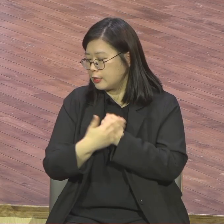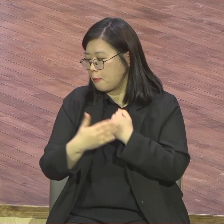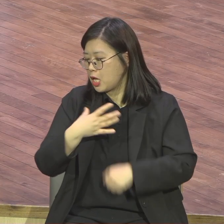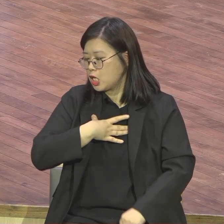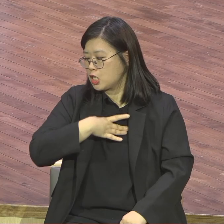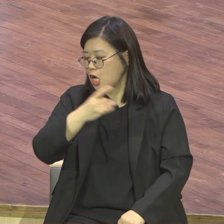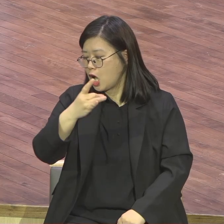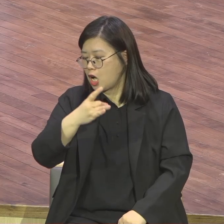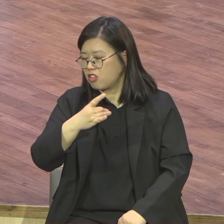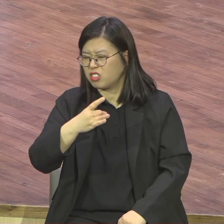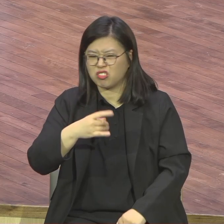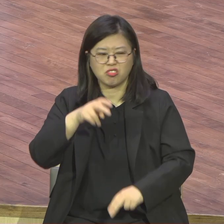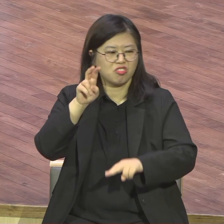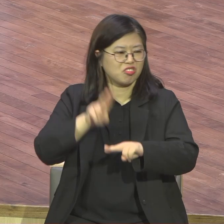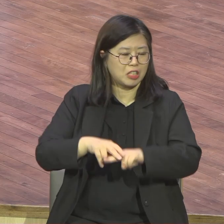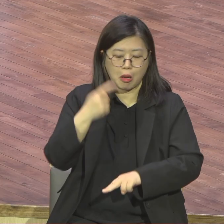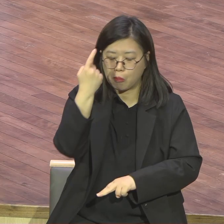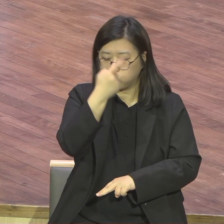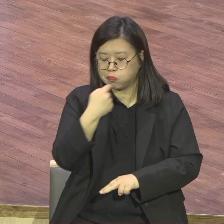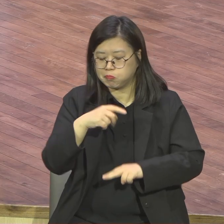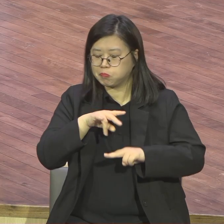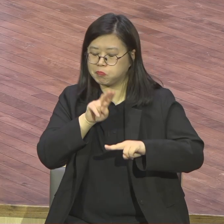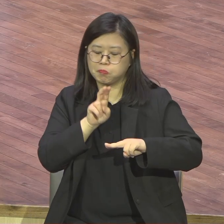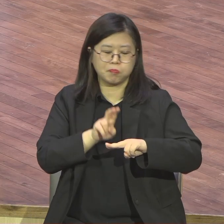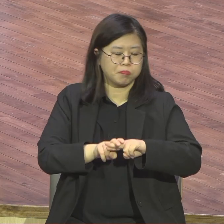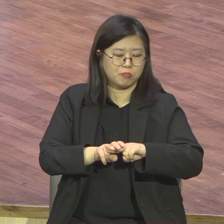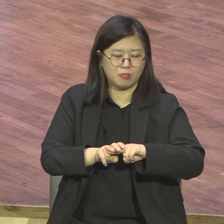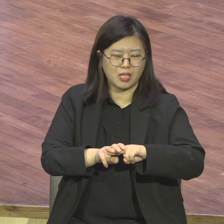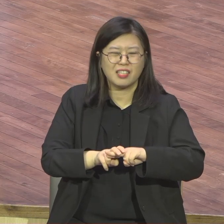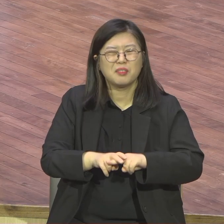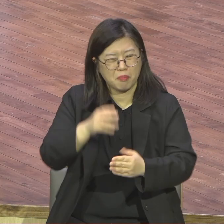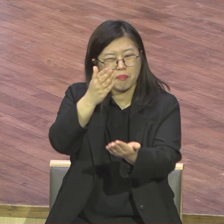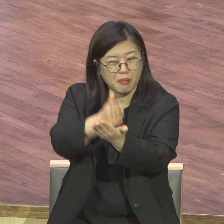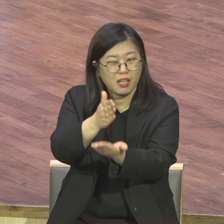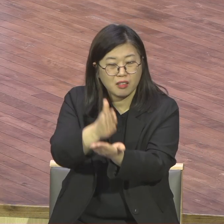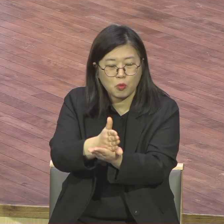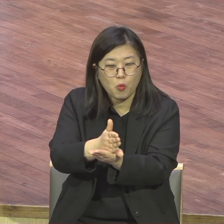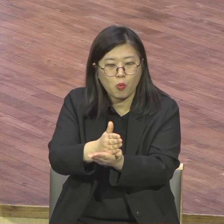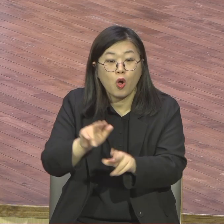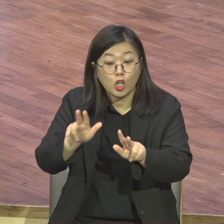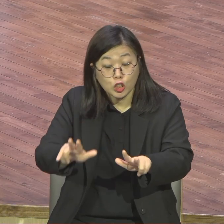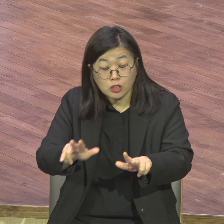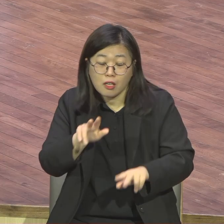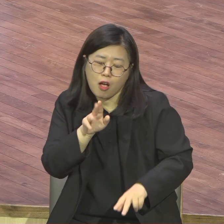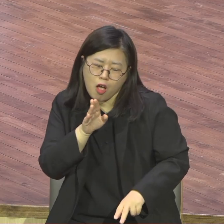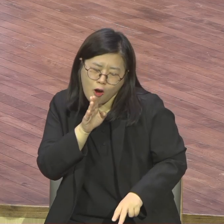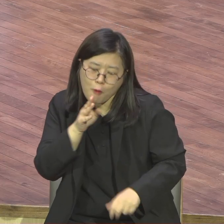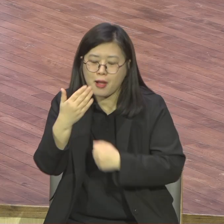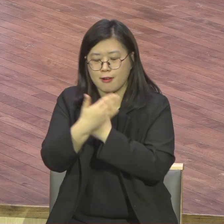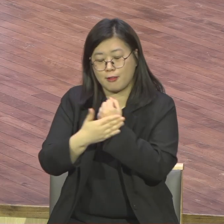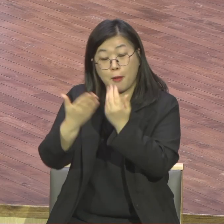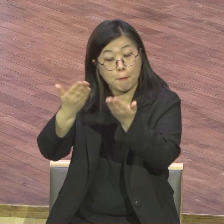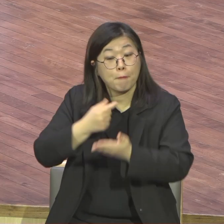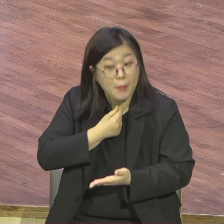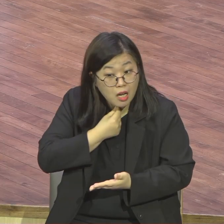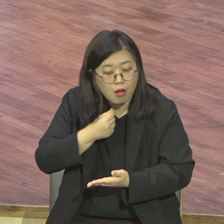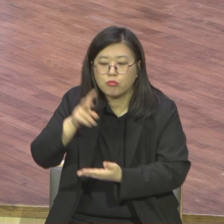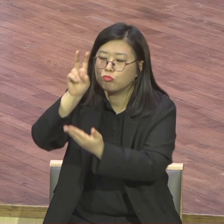은사가 있어가지고 사람 10분만 딱 이야기하면 거기서 속이 다 보여 버려요. 그래서 저는 한 번도 사기당한 적도 없고요. 한 번도 하나